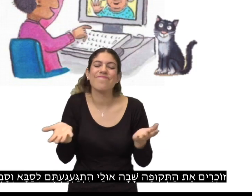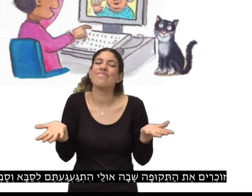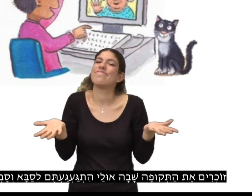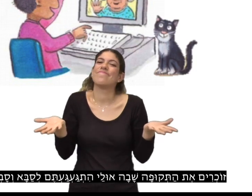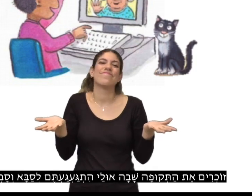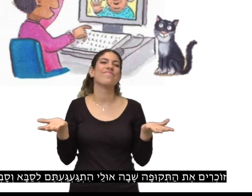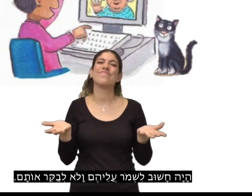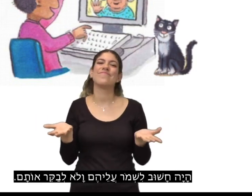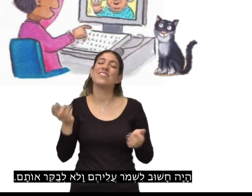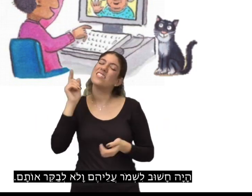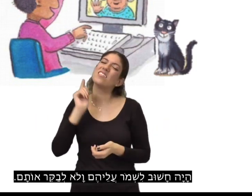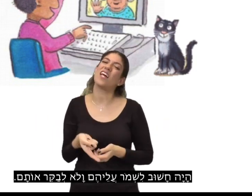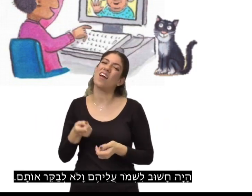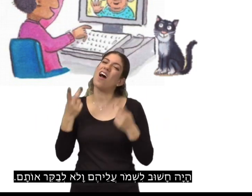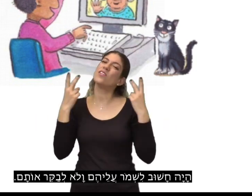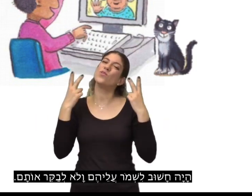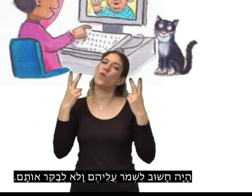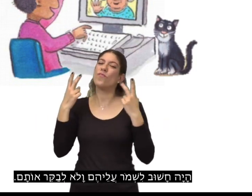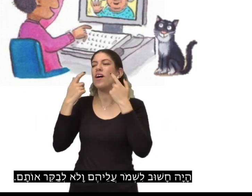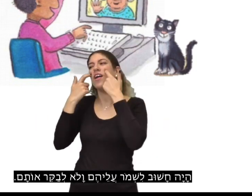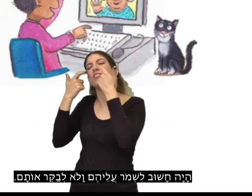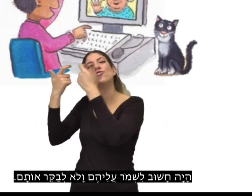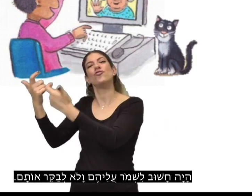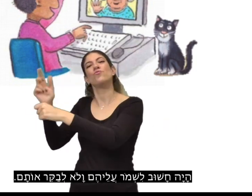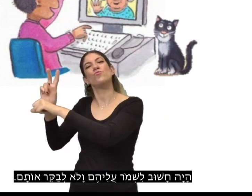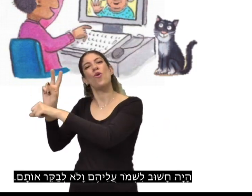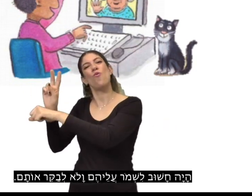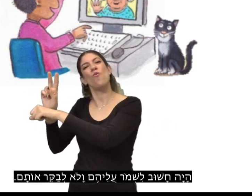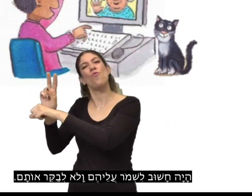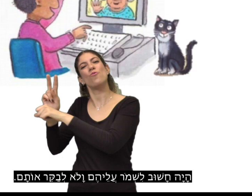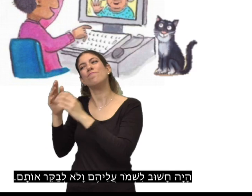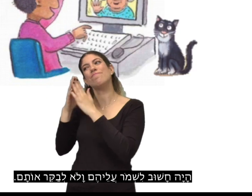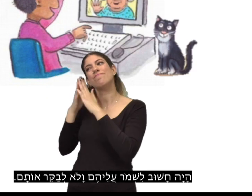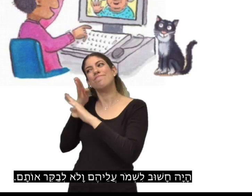היה חשוב לשמור עליהם. לשמור עליהם ולא לבקר אותם.